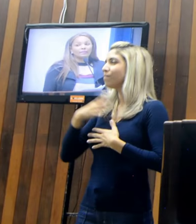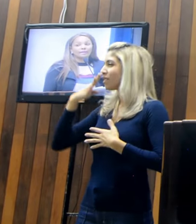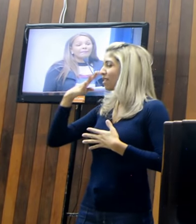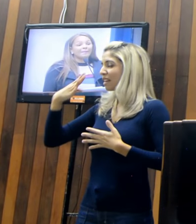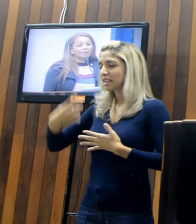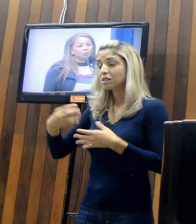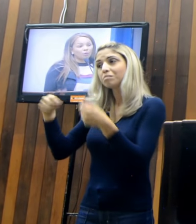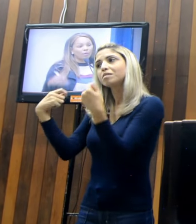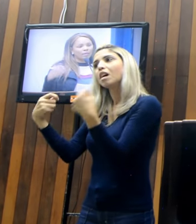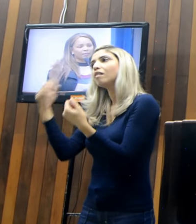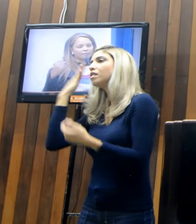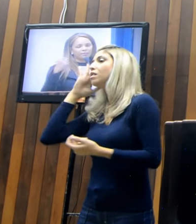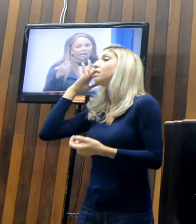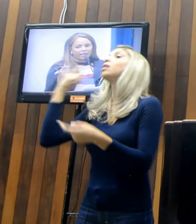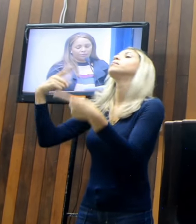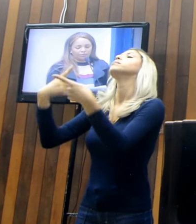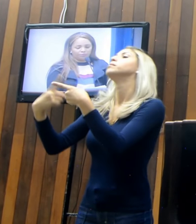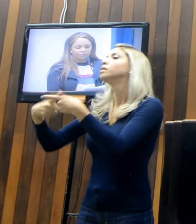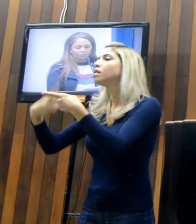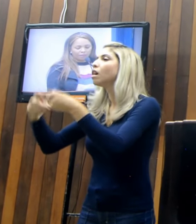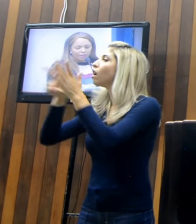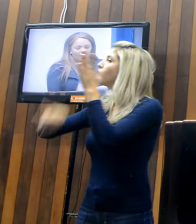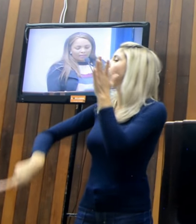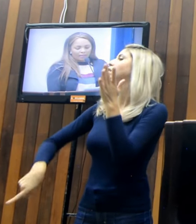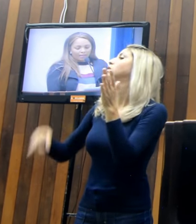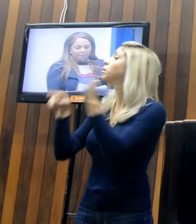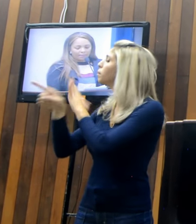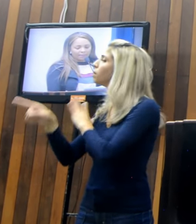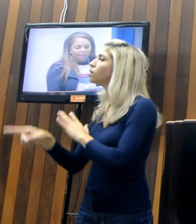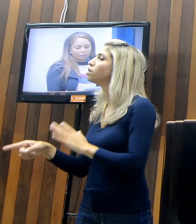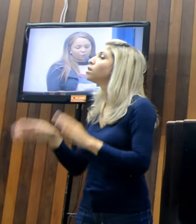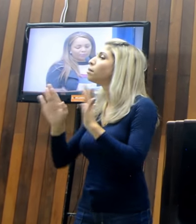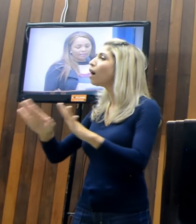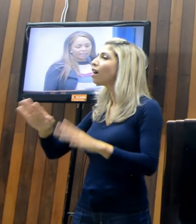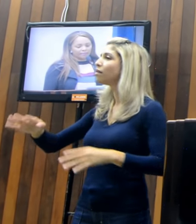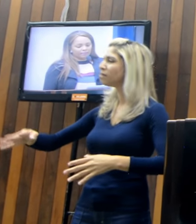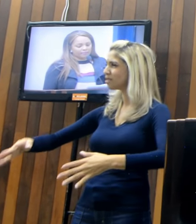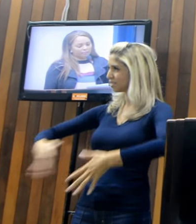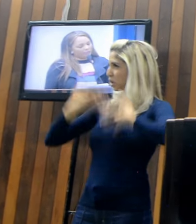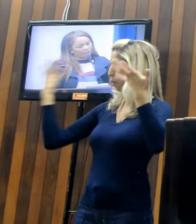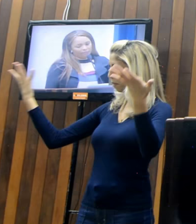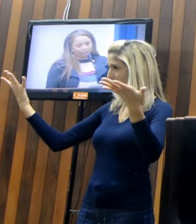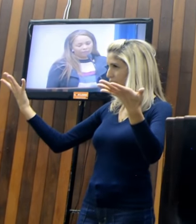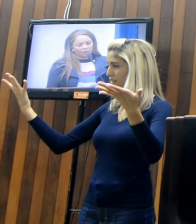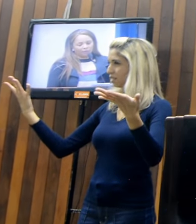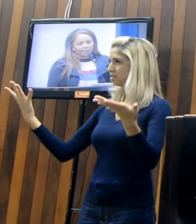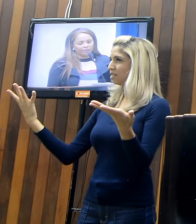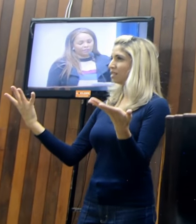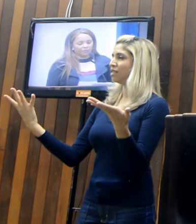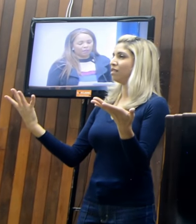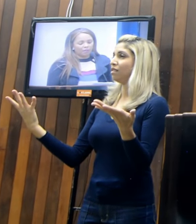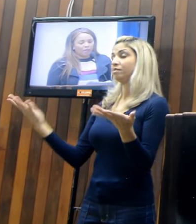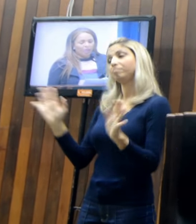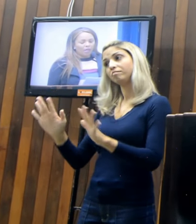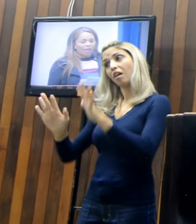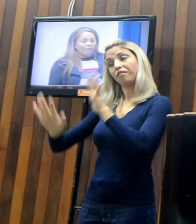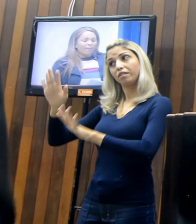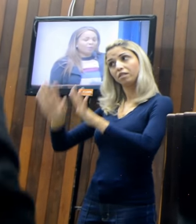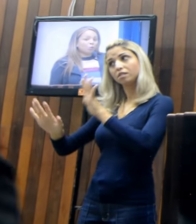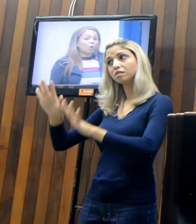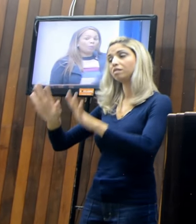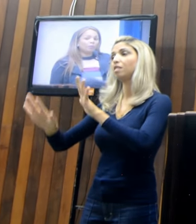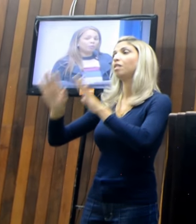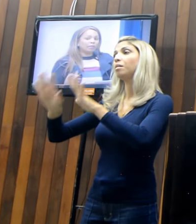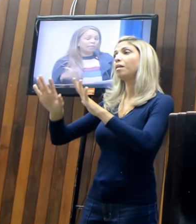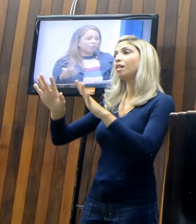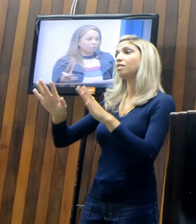procurei saber o porquê desse veto, né, para minha surpresa, né, talvez, mas